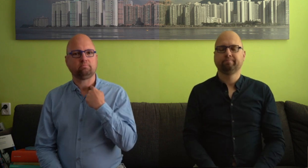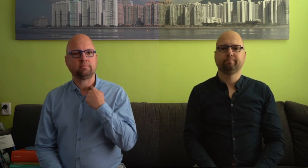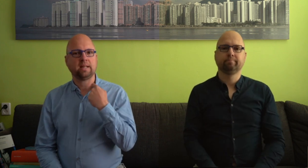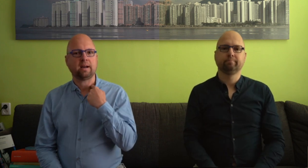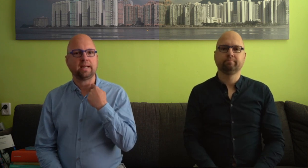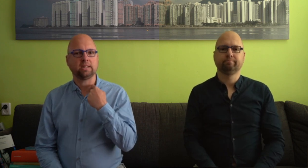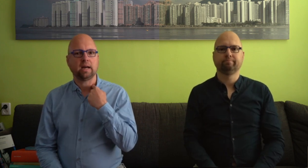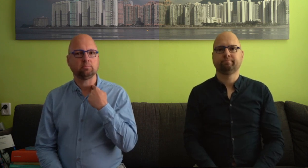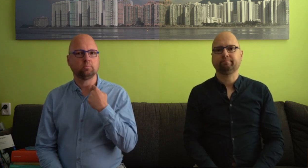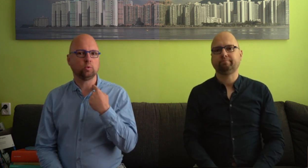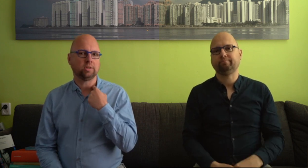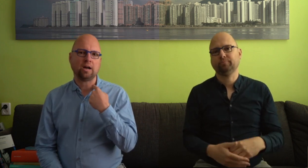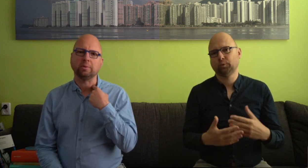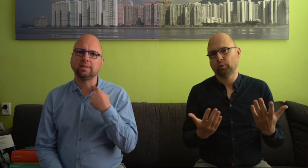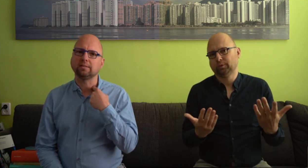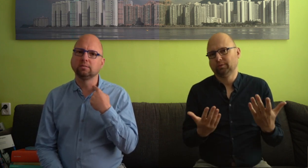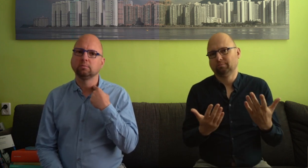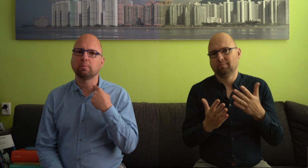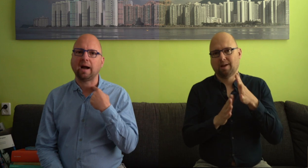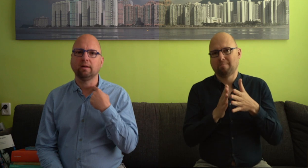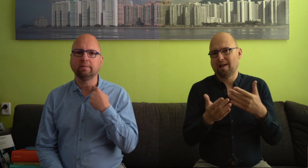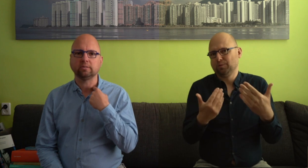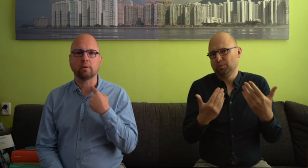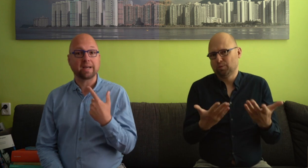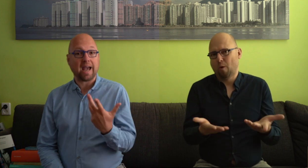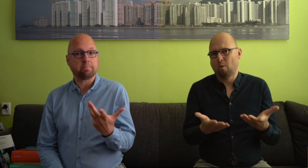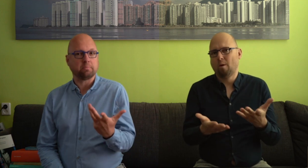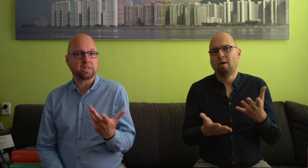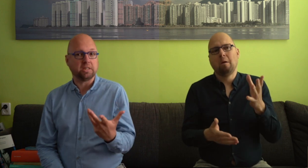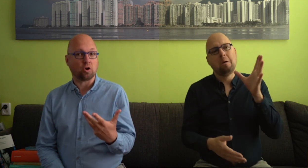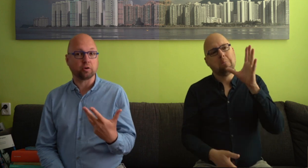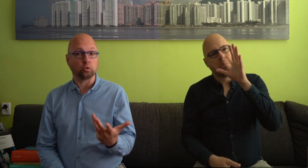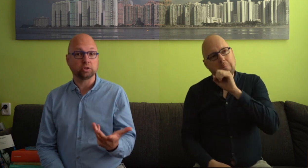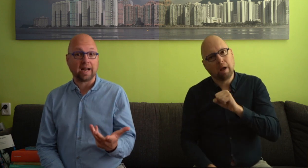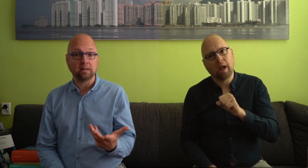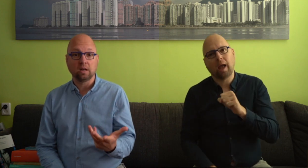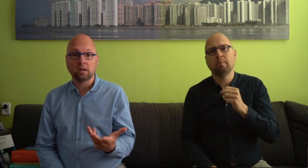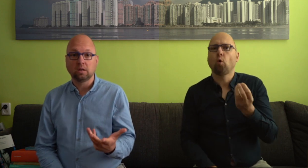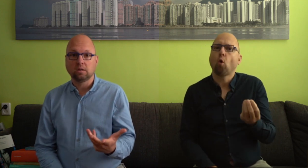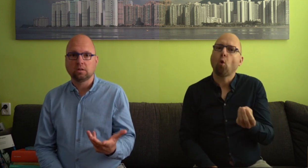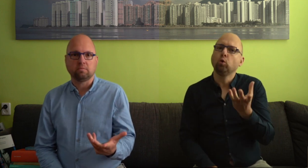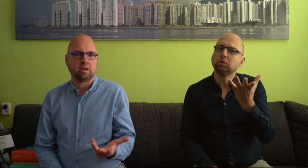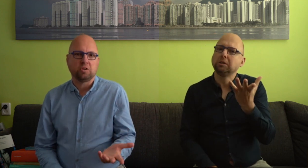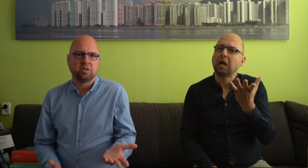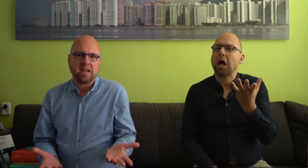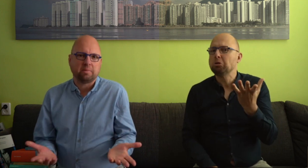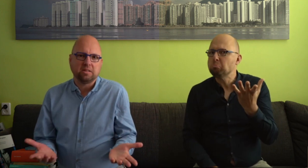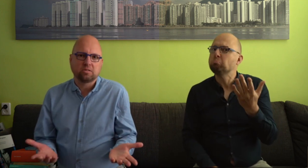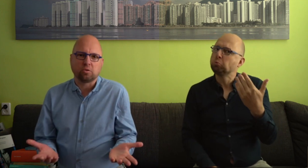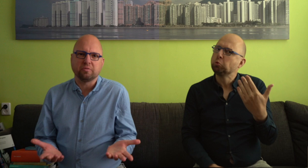En daar wijs je naar. Dus daarom is dit gebaar wit. We begrijpen misschien iets over het ontstaan. Terwijl we helemaal niet kunnen